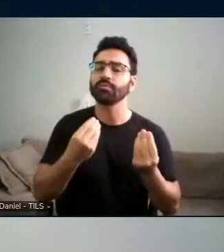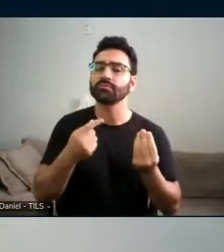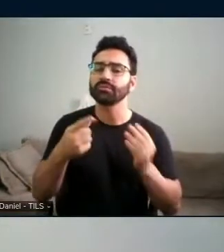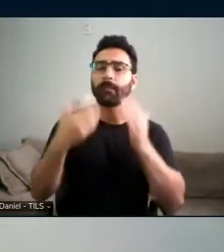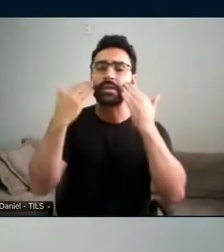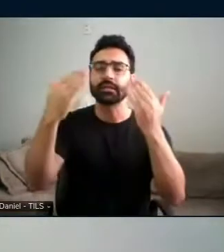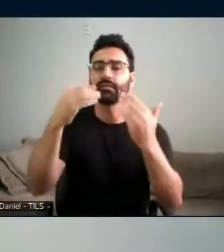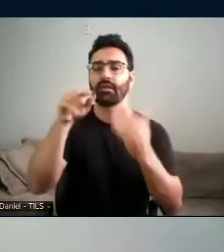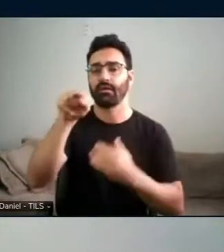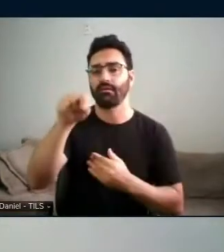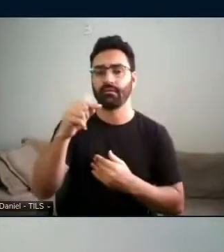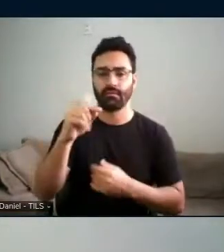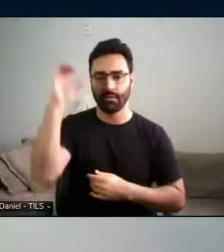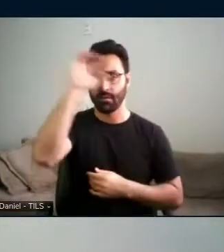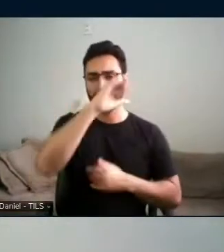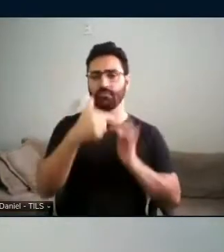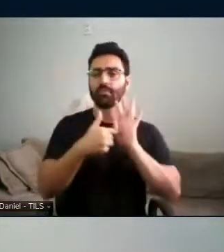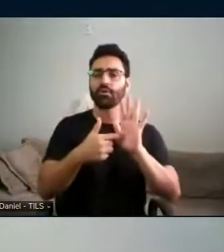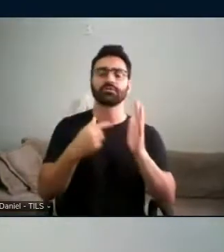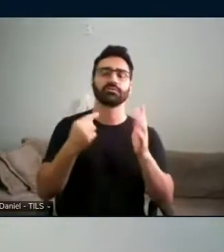as pessoas, que ela se...